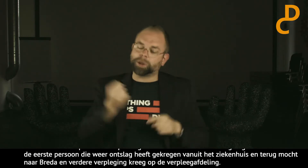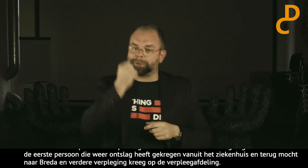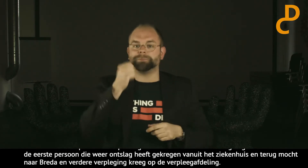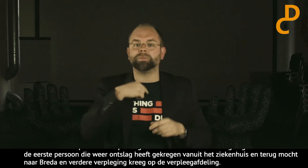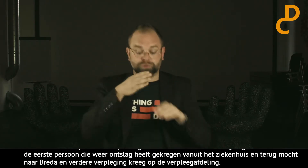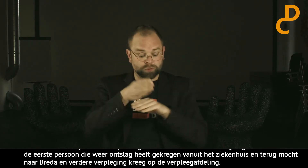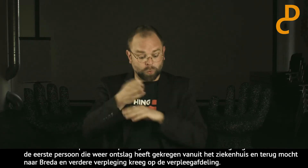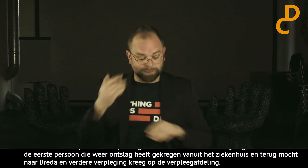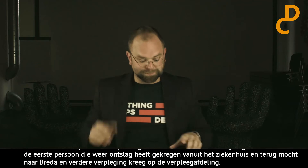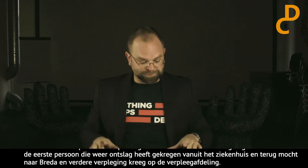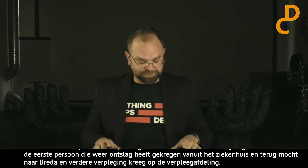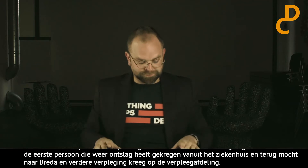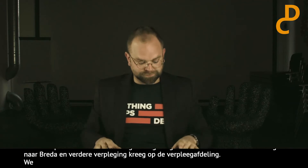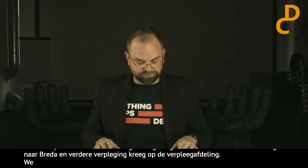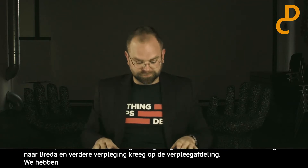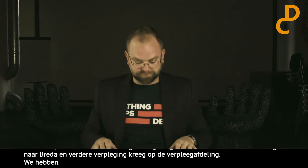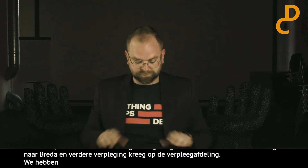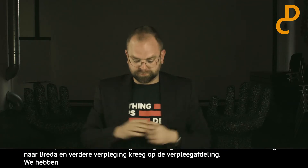Daar hebben we jammer genoeg geen foto van. Dus we gaan weer door.